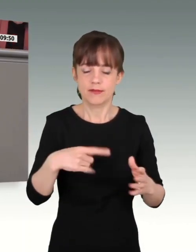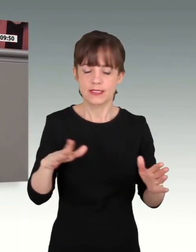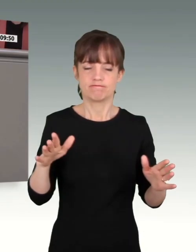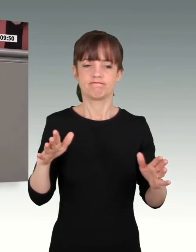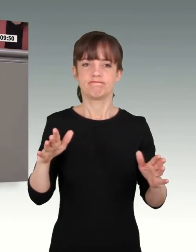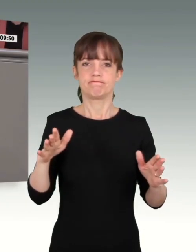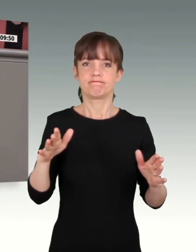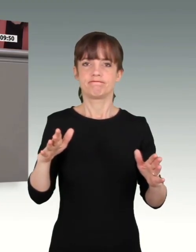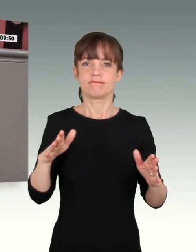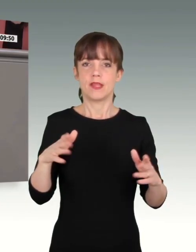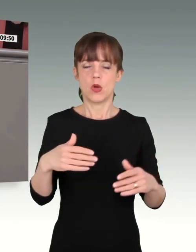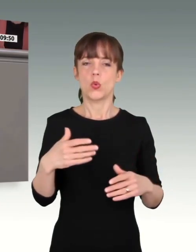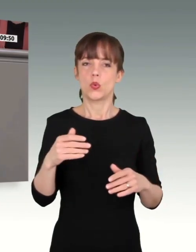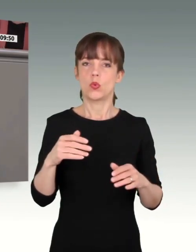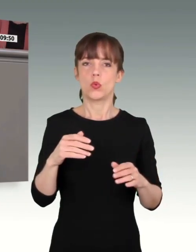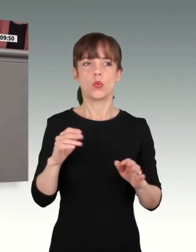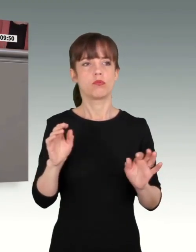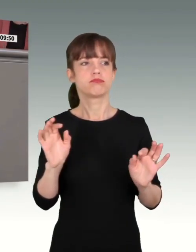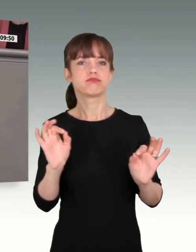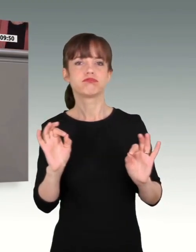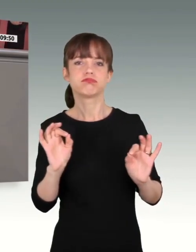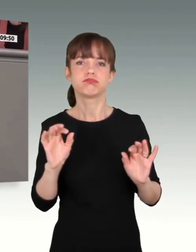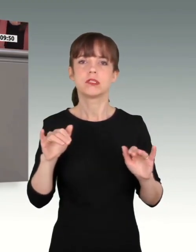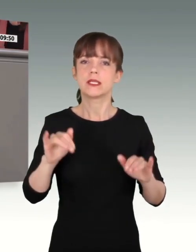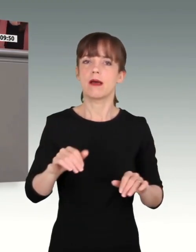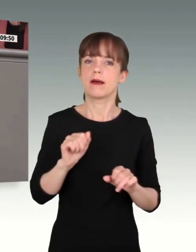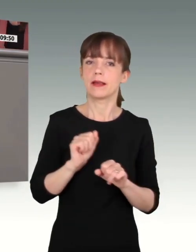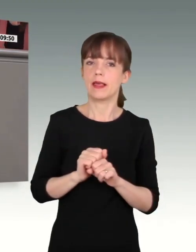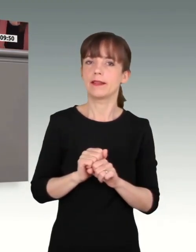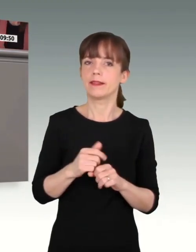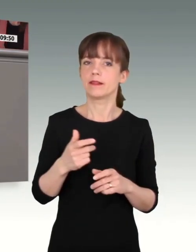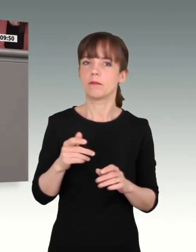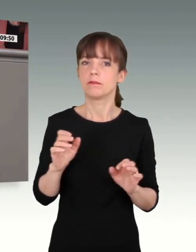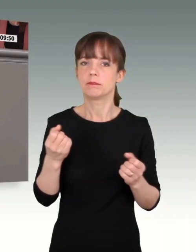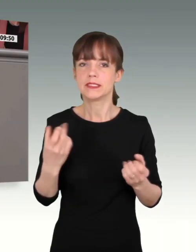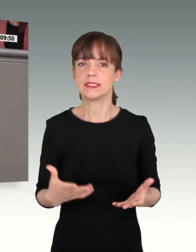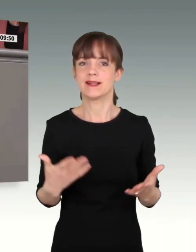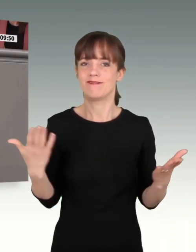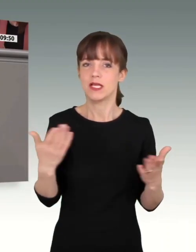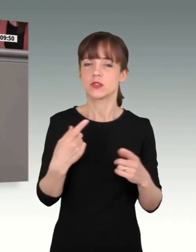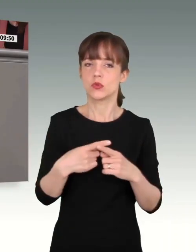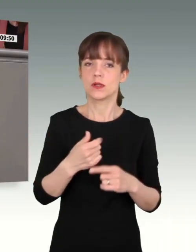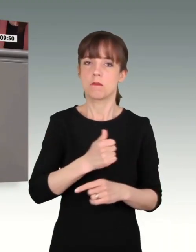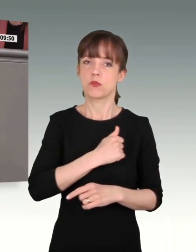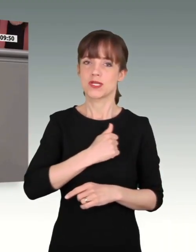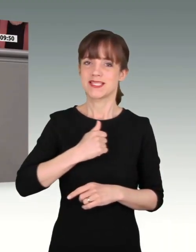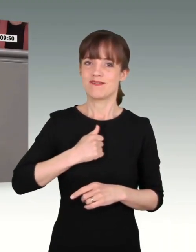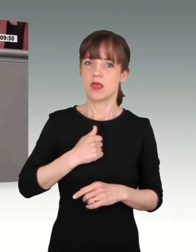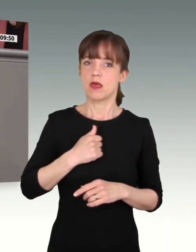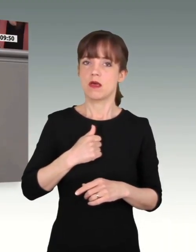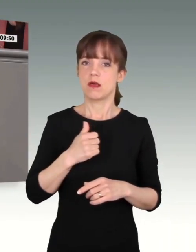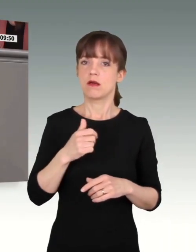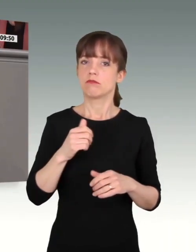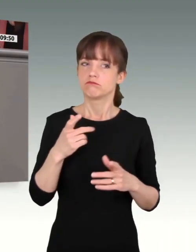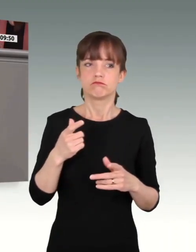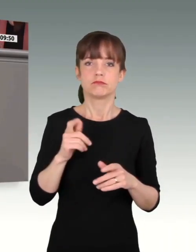vor Augen geführt und auch die Notwendigkeit einer Wehrhaftigkeit unserer Demokratie. Darum möchte ich nicht auf die